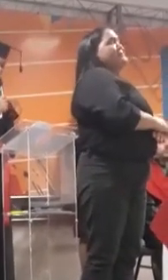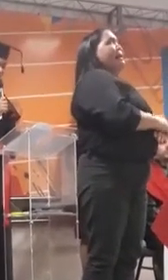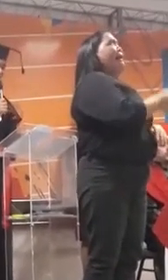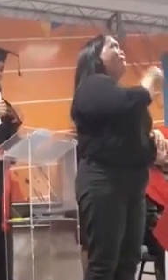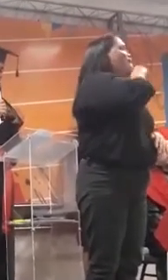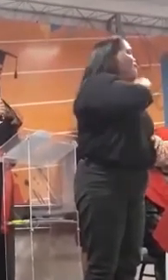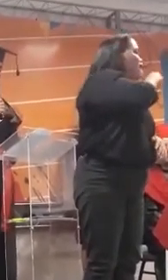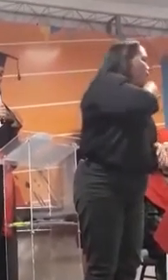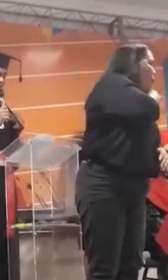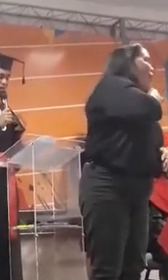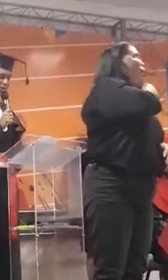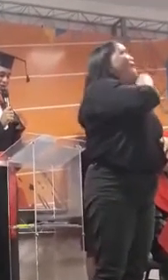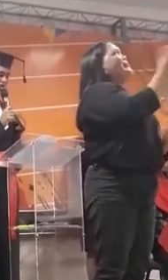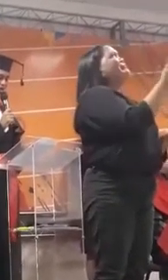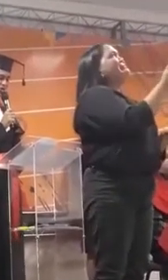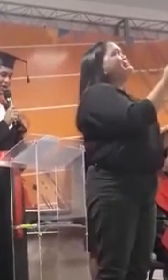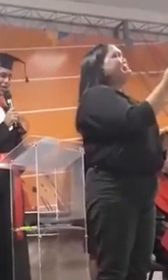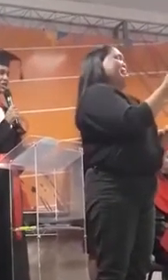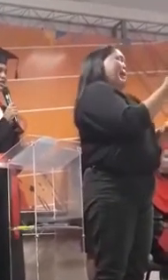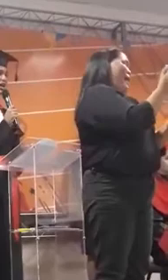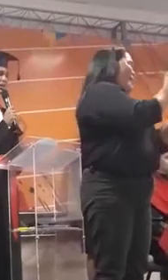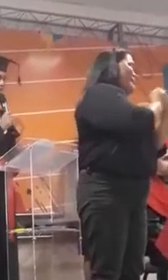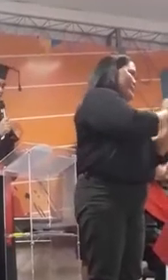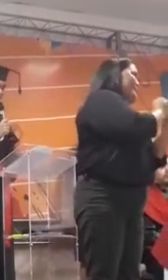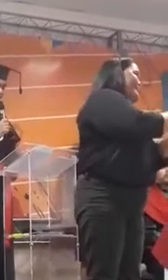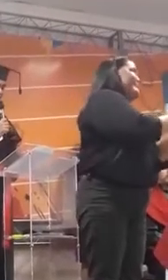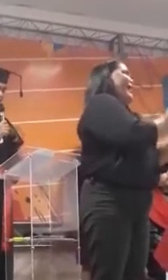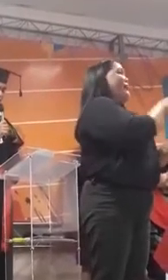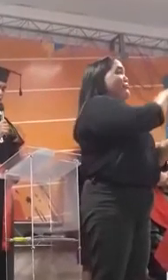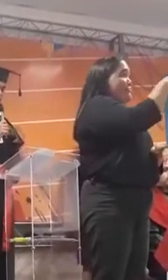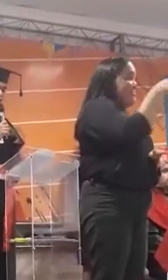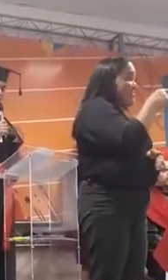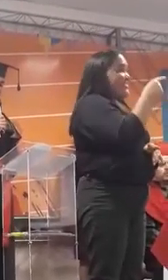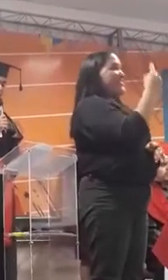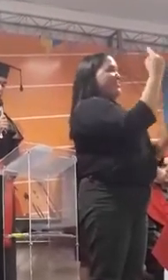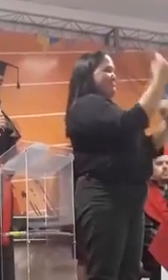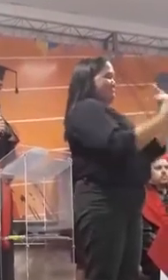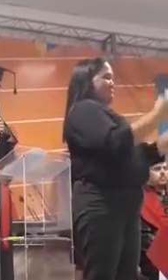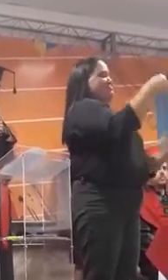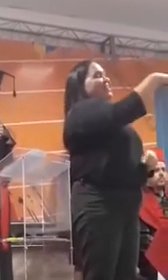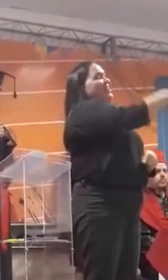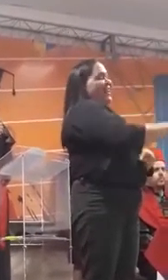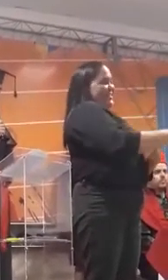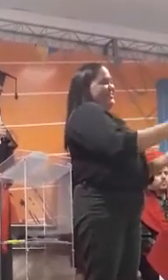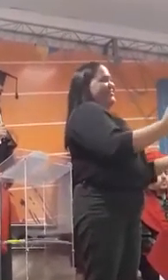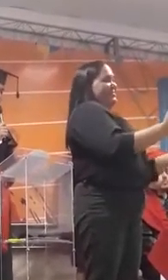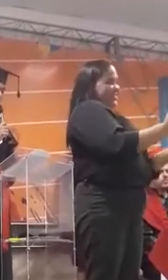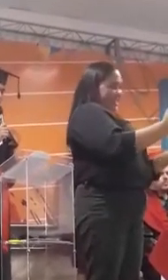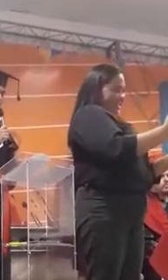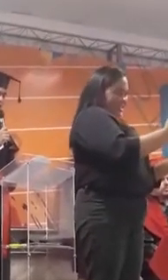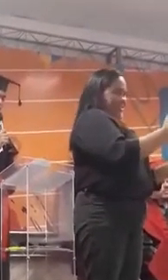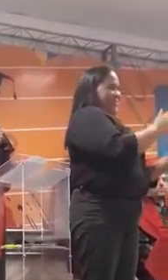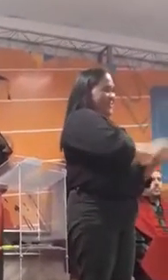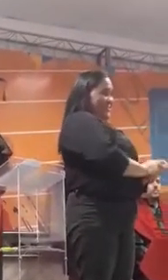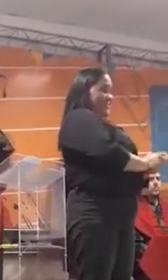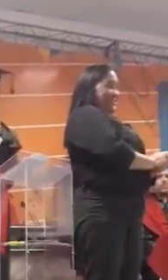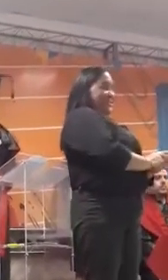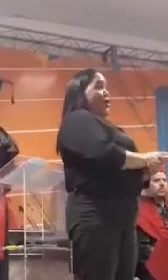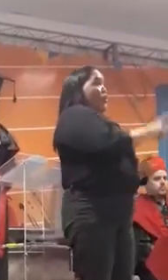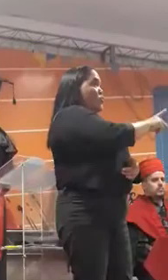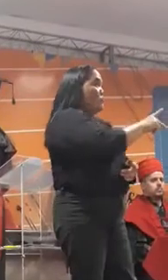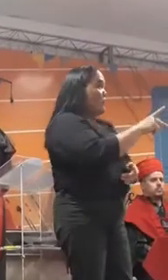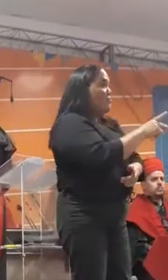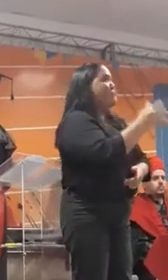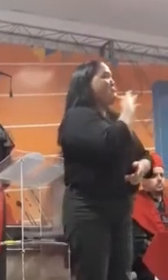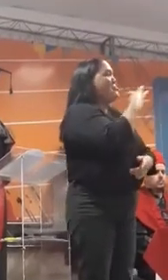tutores, foram eles que nos ajudaram a estar aqui, que nos ajudaram a reconhecer o potencial que cada um tem